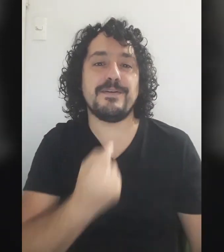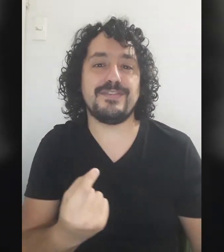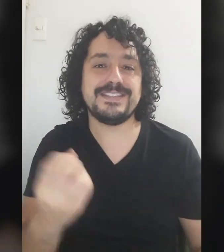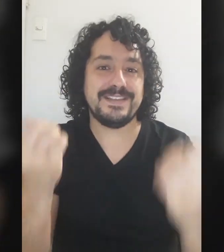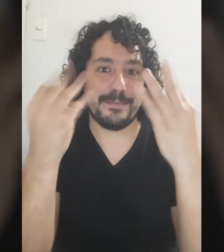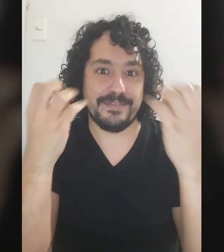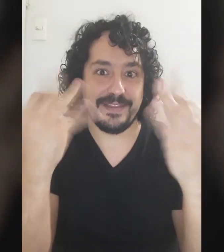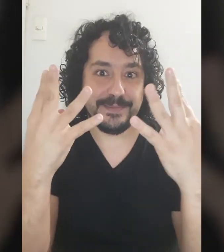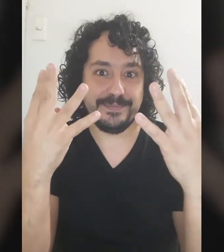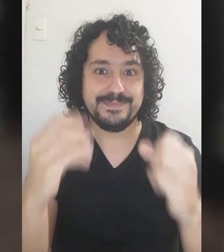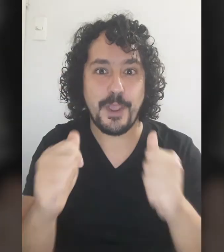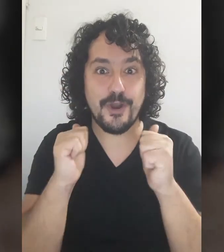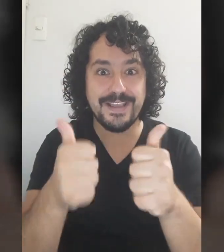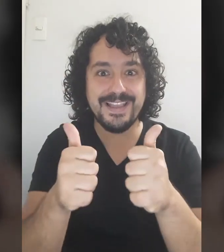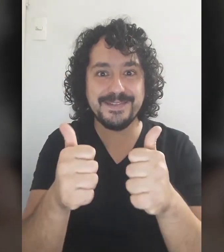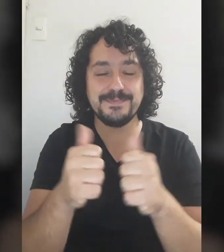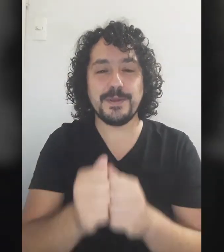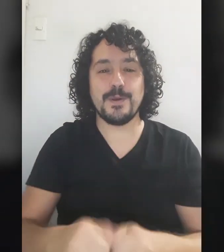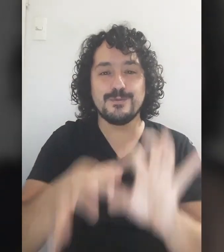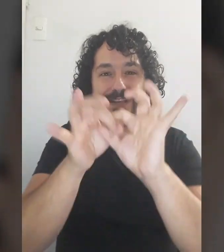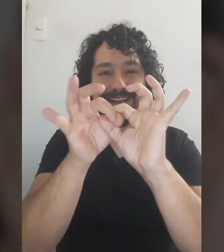fácil De aprender ¿Ok? Muchas gracias